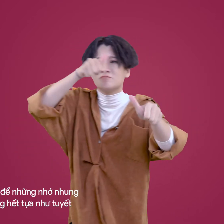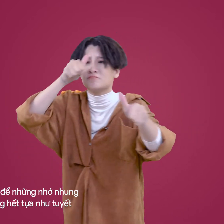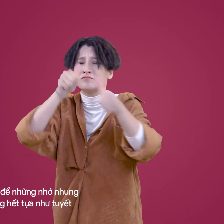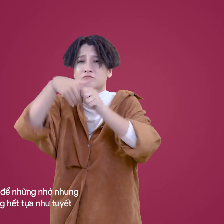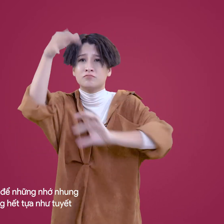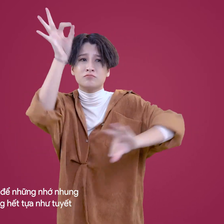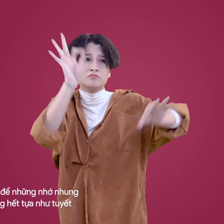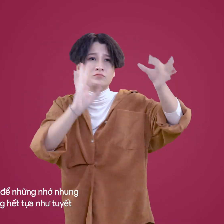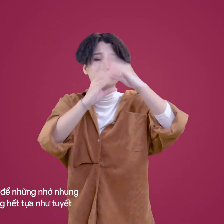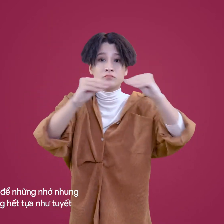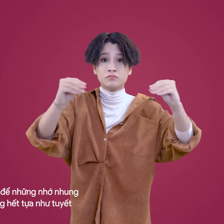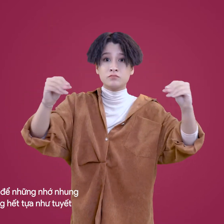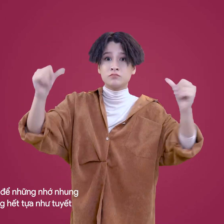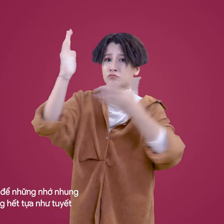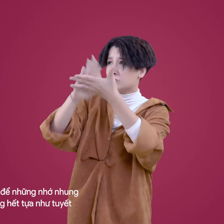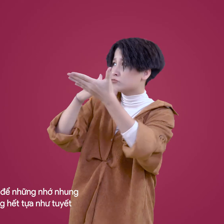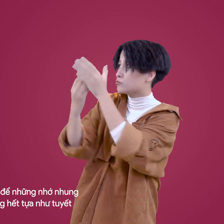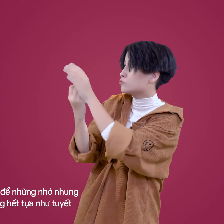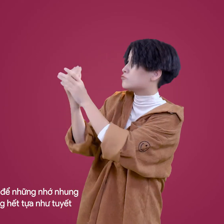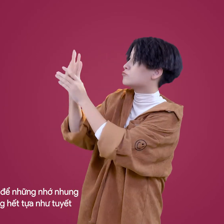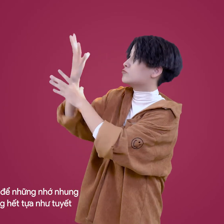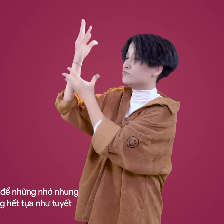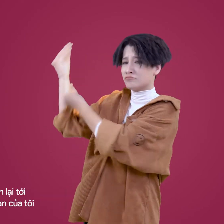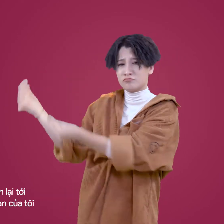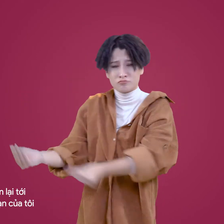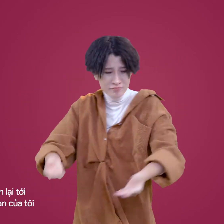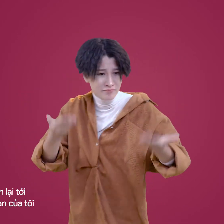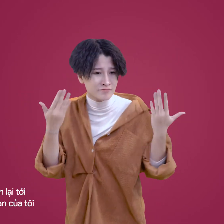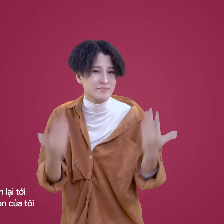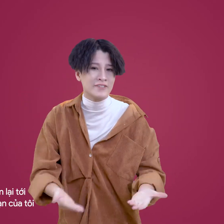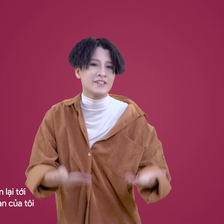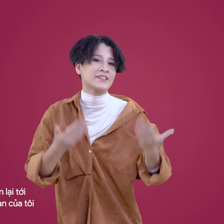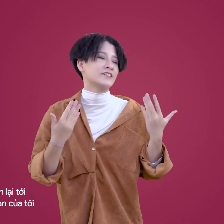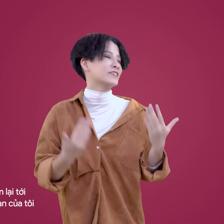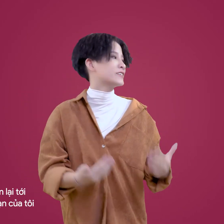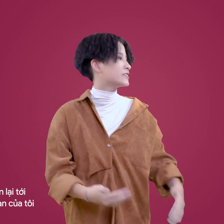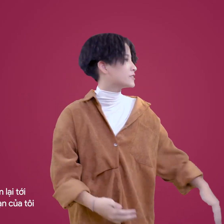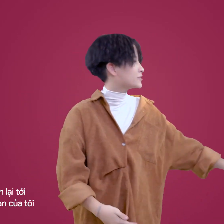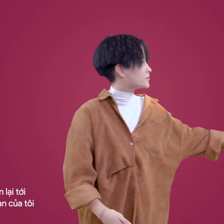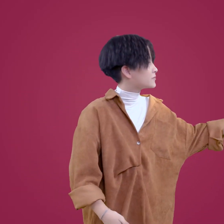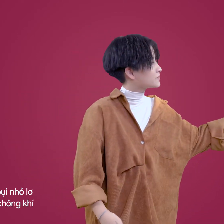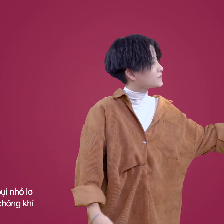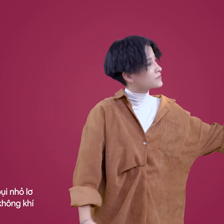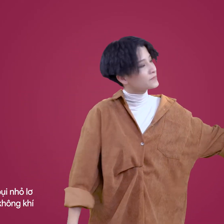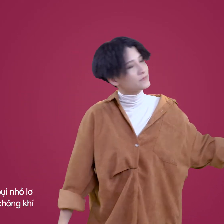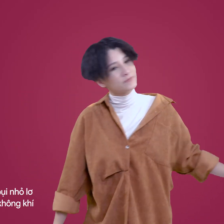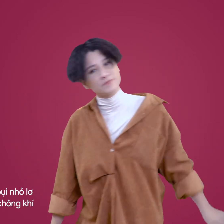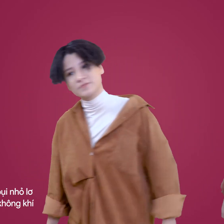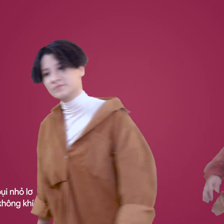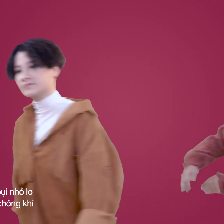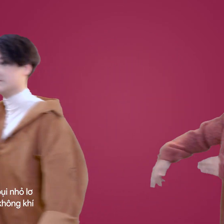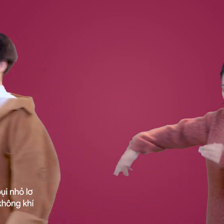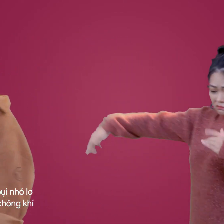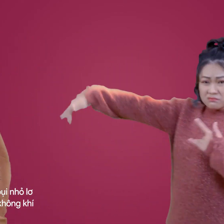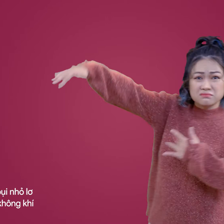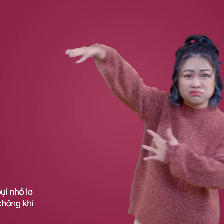그리움들이 얼마나 눈처럼 내려야 그 봄날이 올까 보고싶다 벌렁을 떠드는